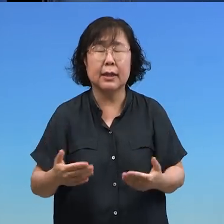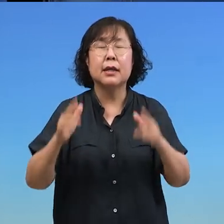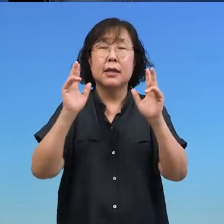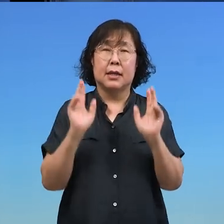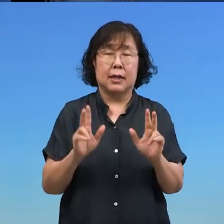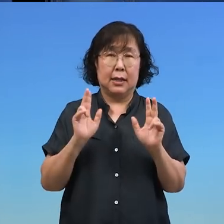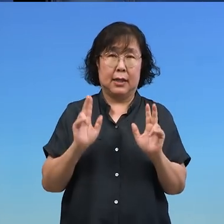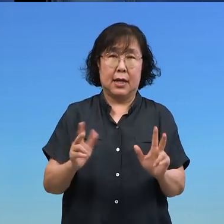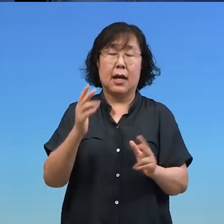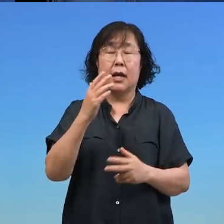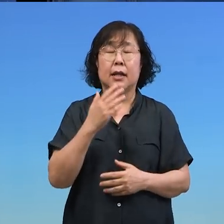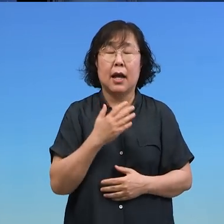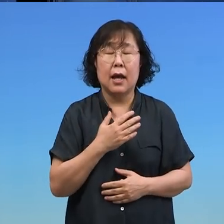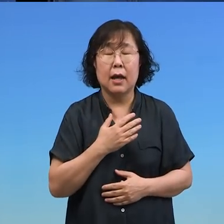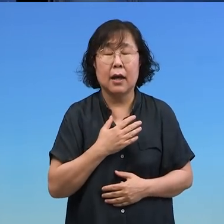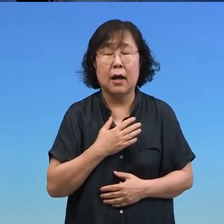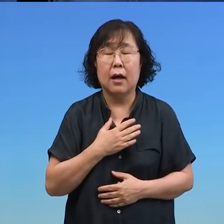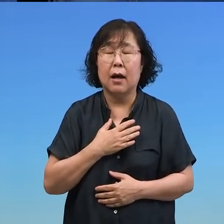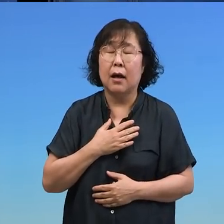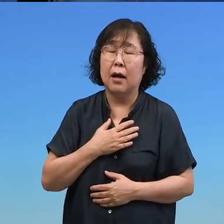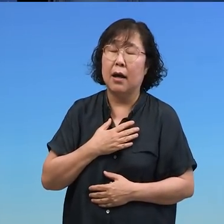이제 내가 주님의 이름으로